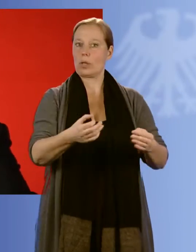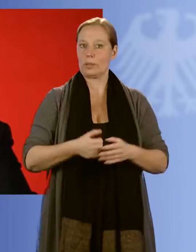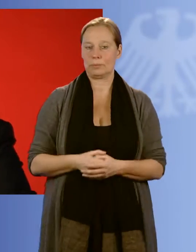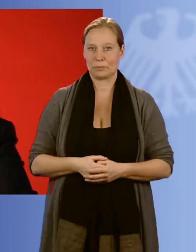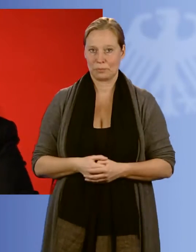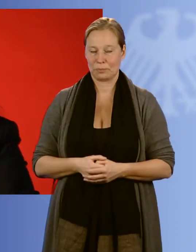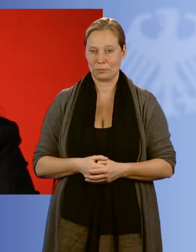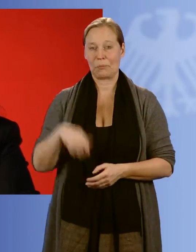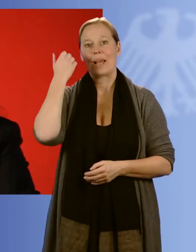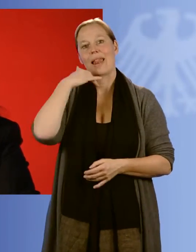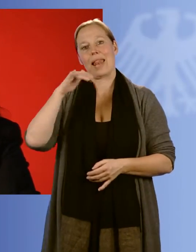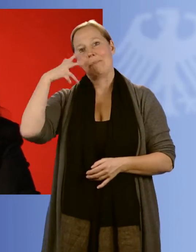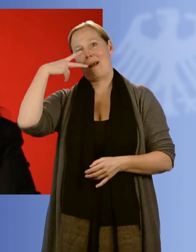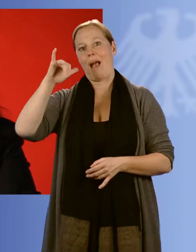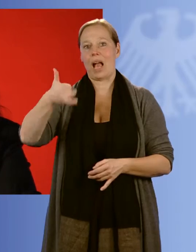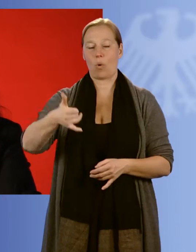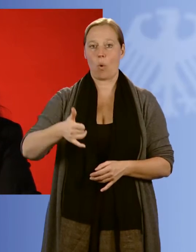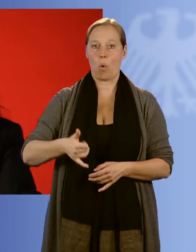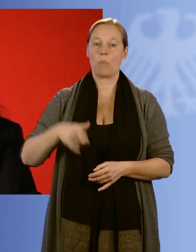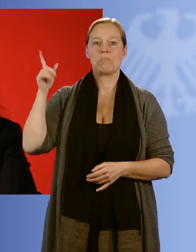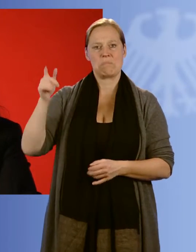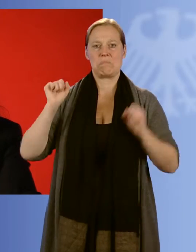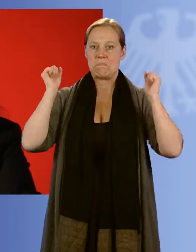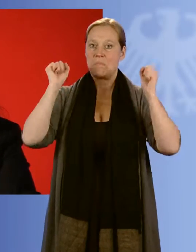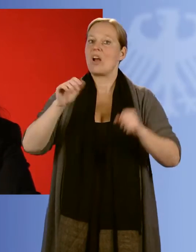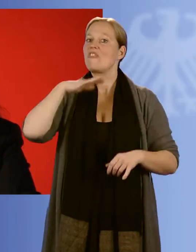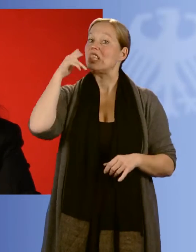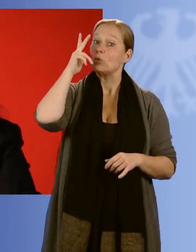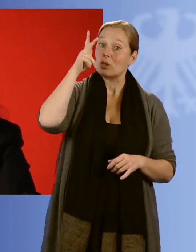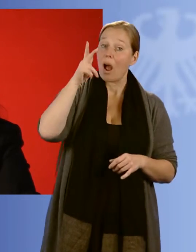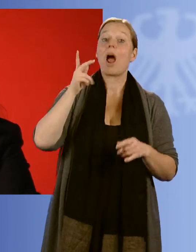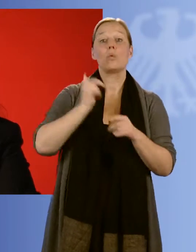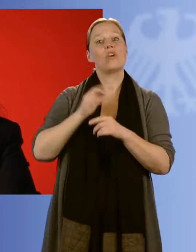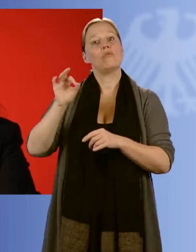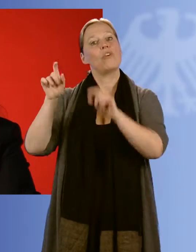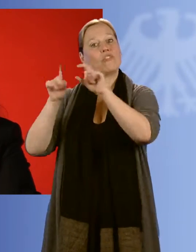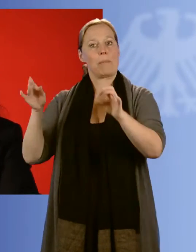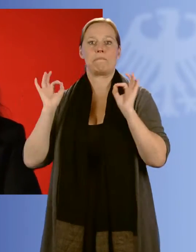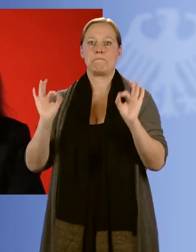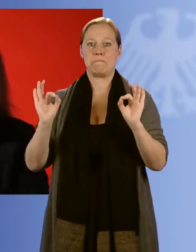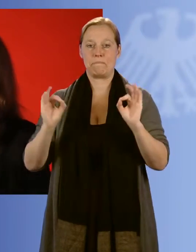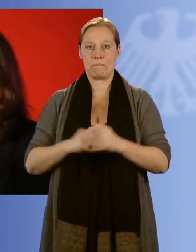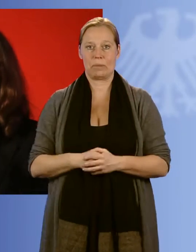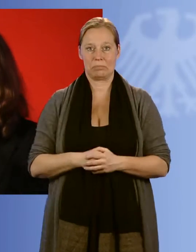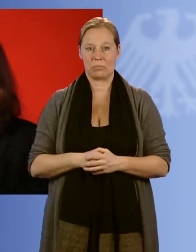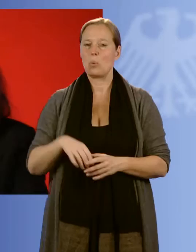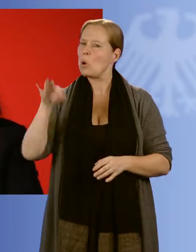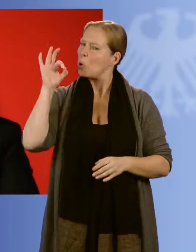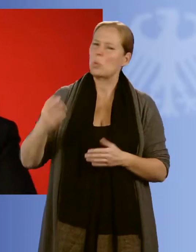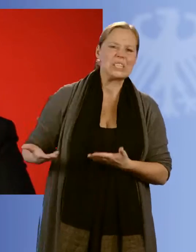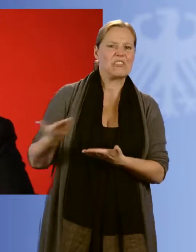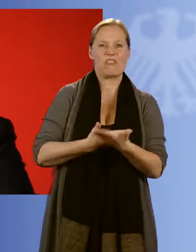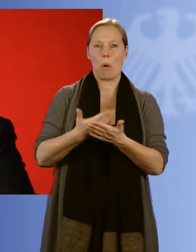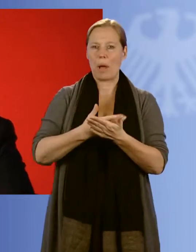Herr Jankow, Ihr unternehmerisches und soziales Wirken ist vorbildlich und unterscheidet sich deutlich von